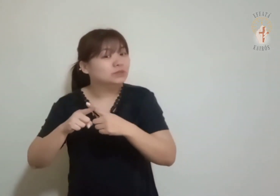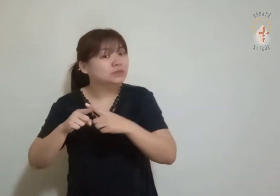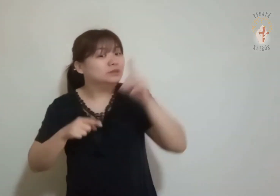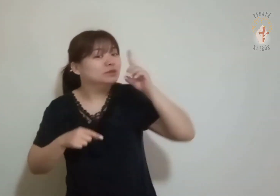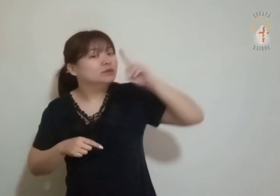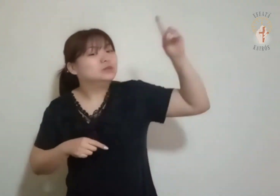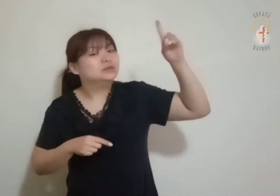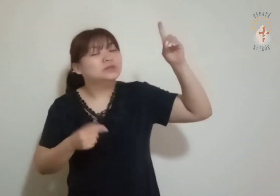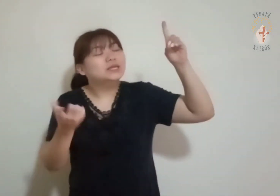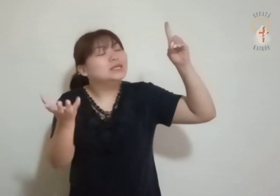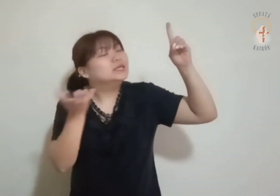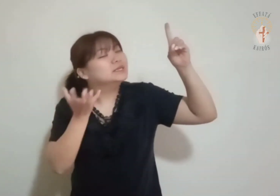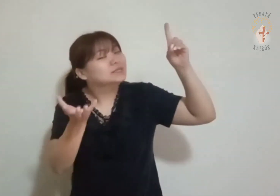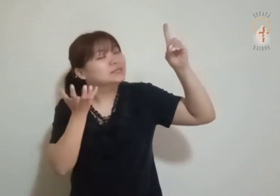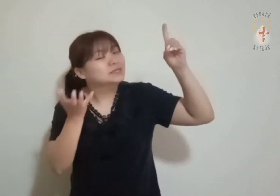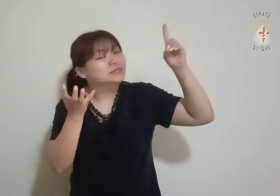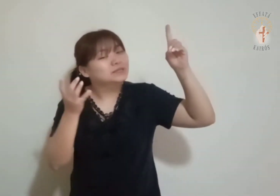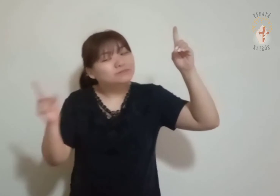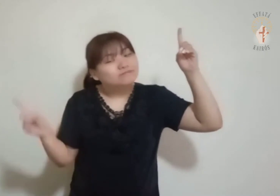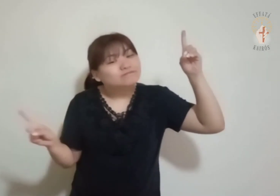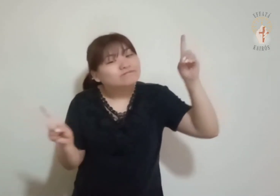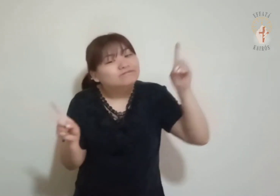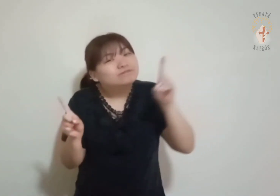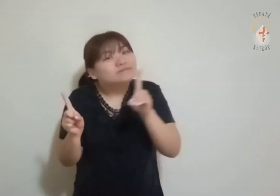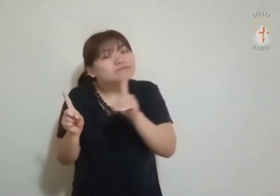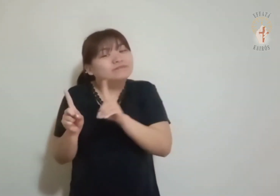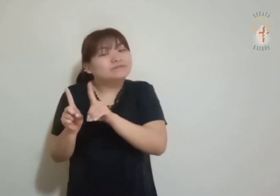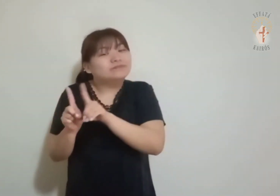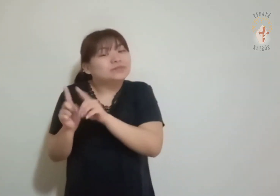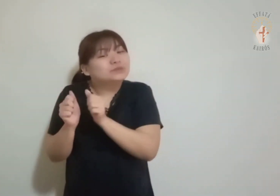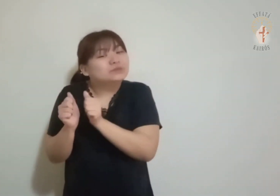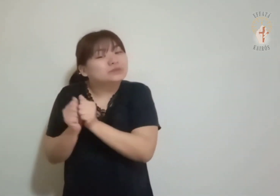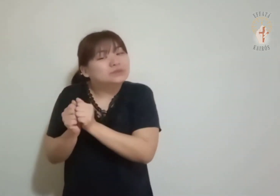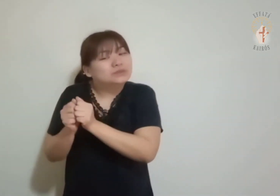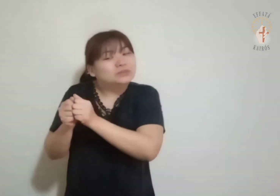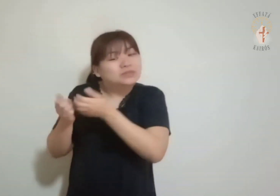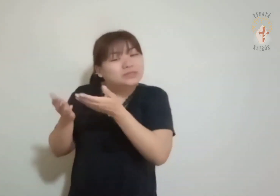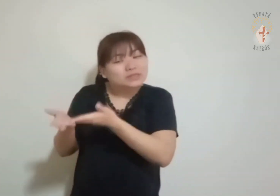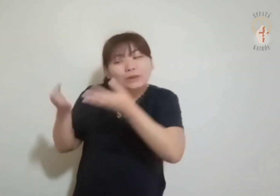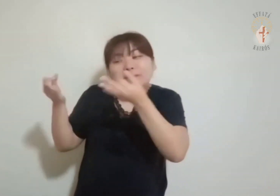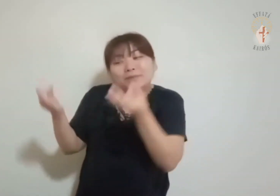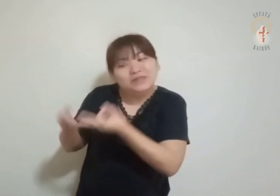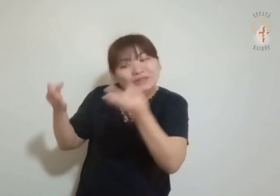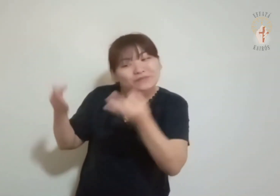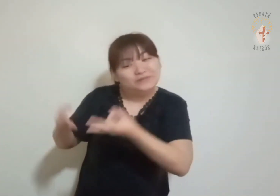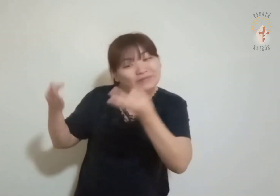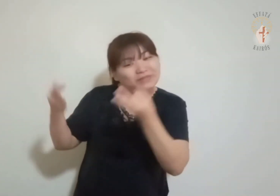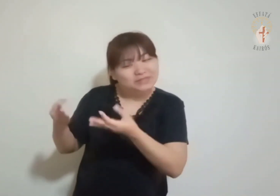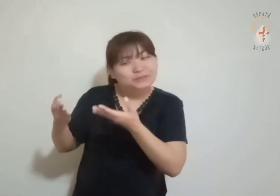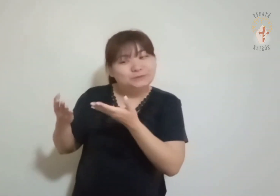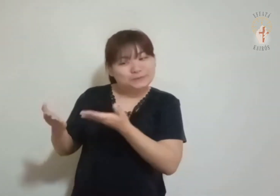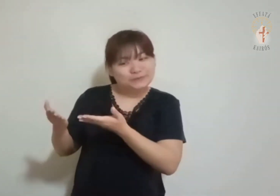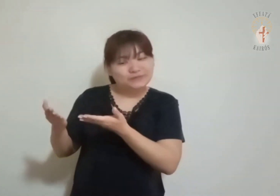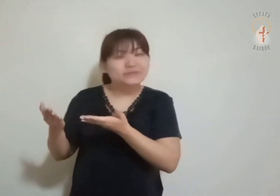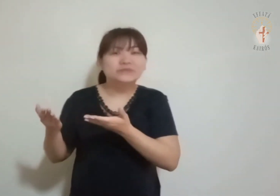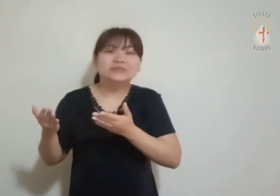porque Deus quis habitar nele com toda